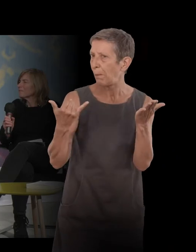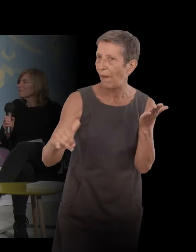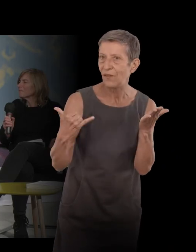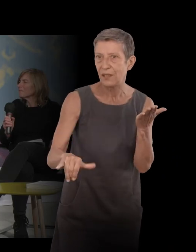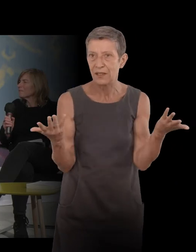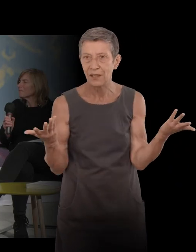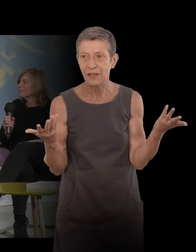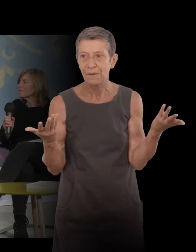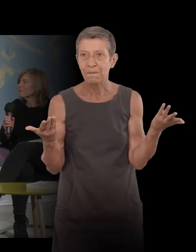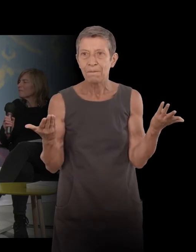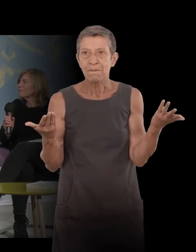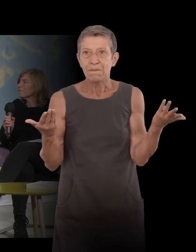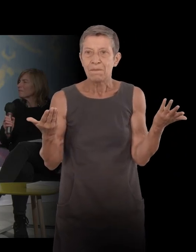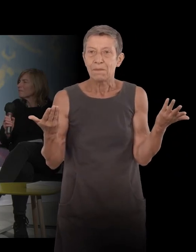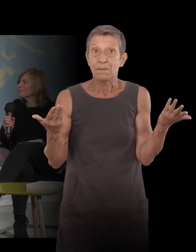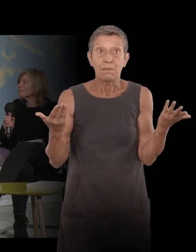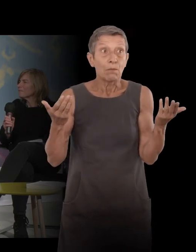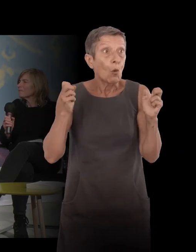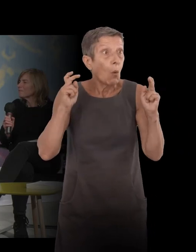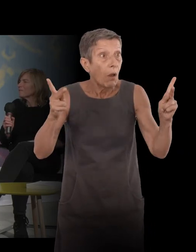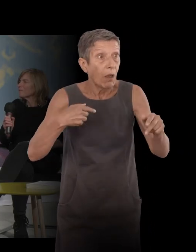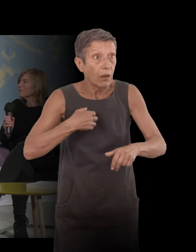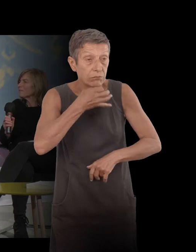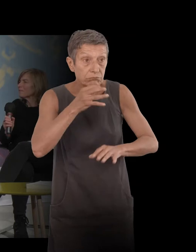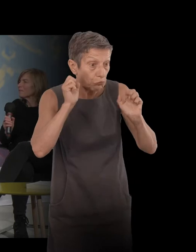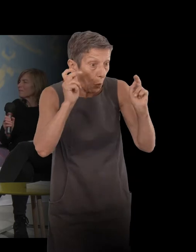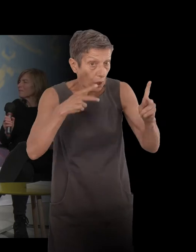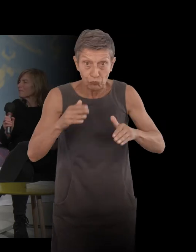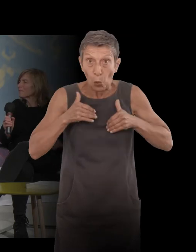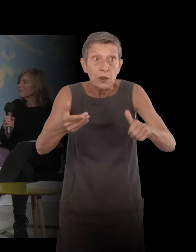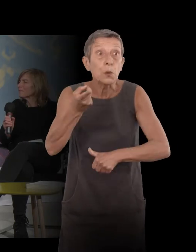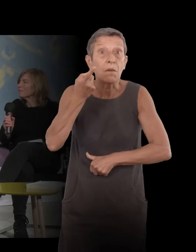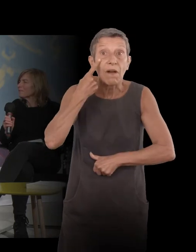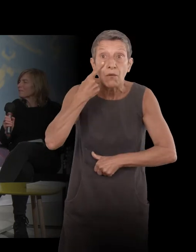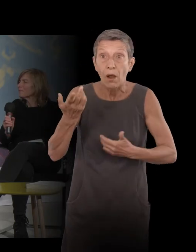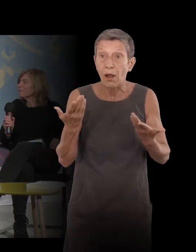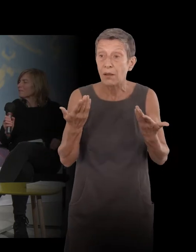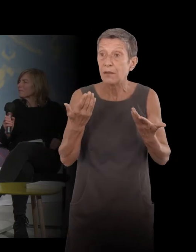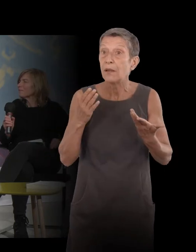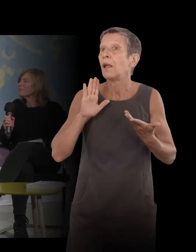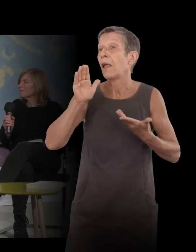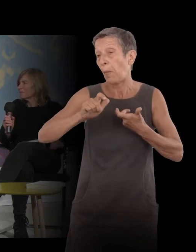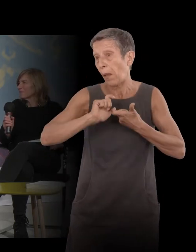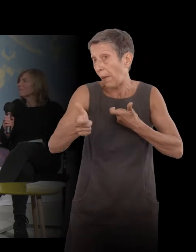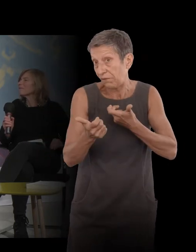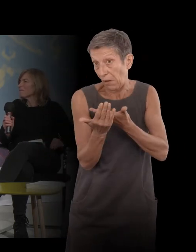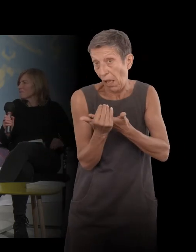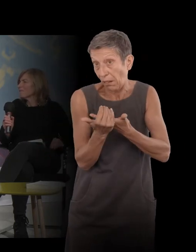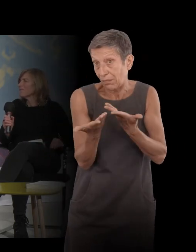So I said, I'm going to continue, I'm going to And what I'm going to is, it's a letter that the